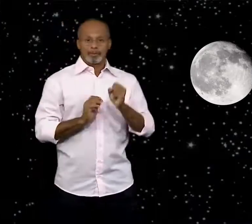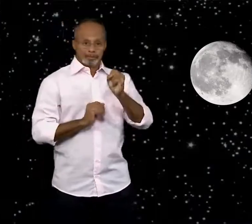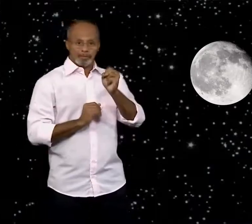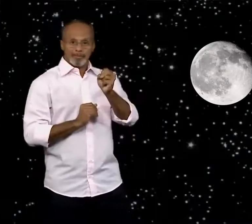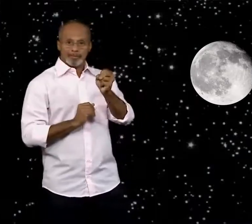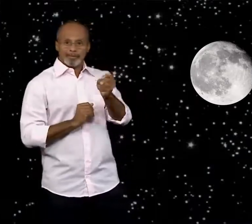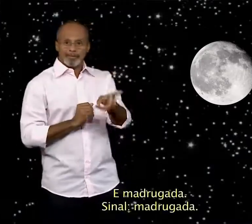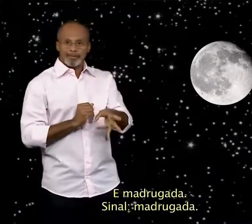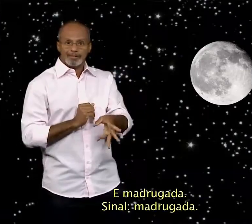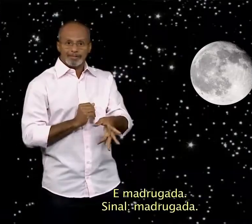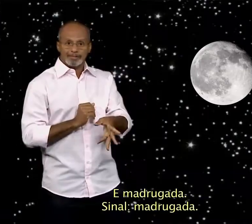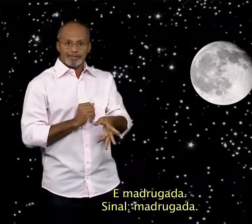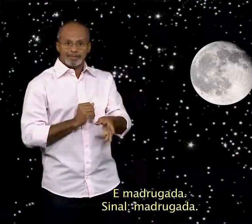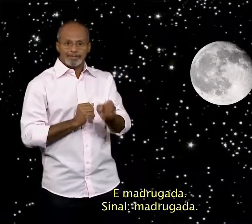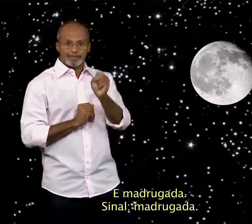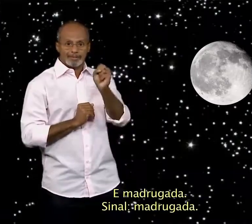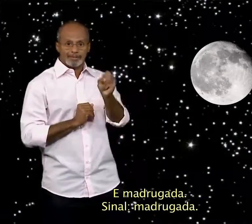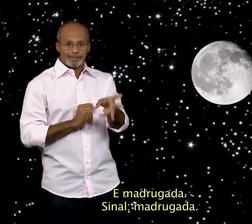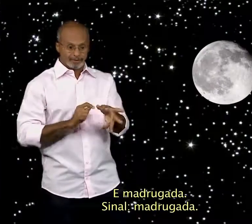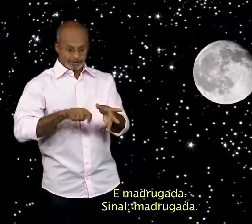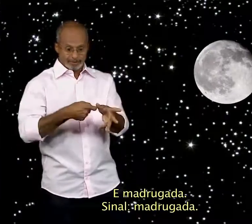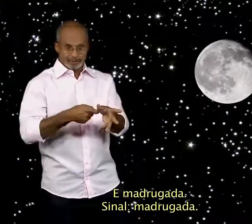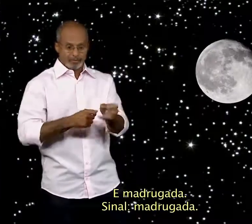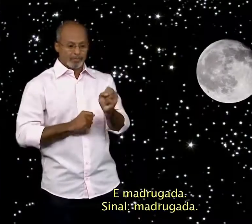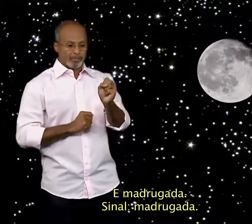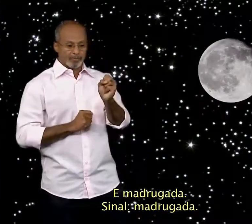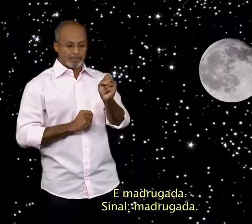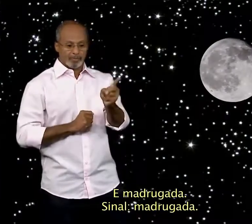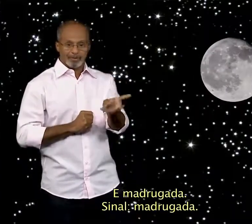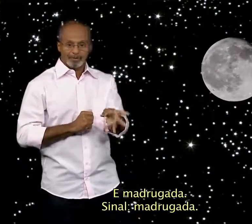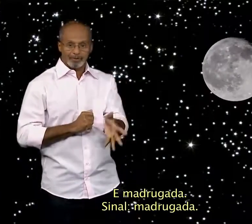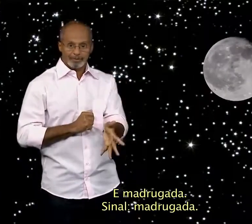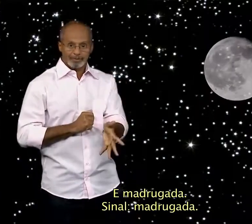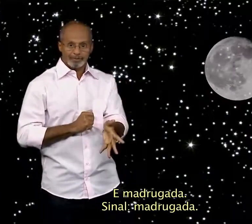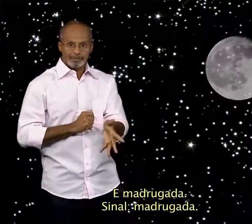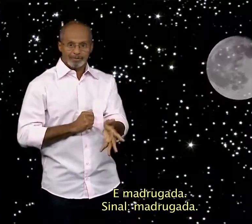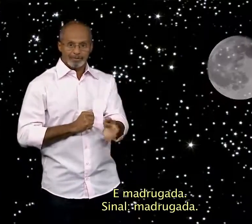E madrugada. Sinal, madrugada.